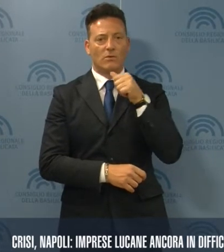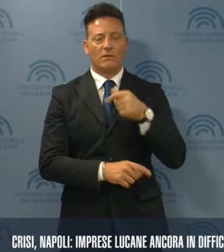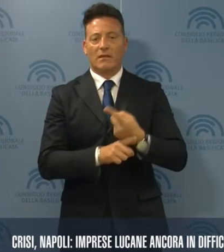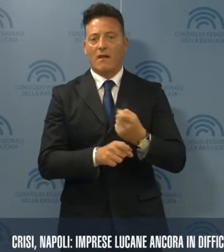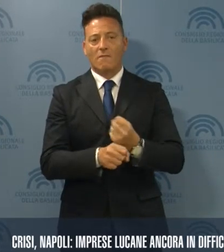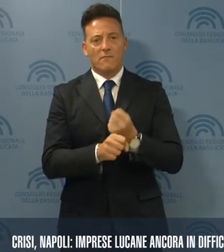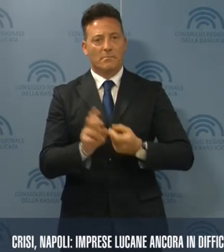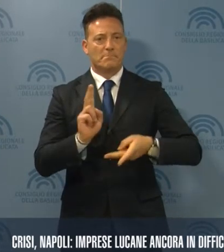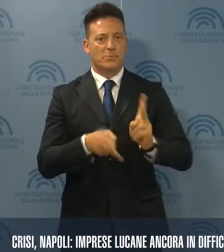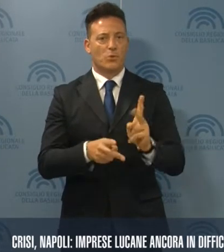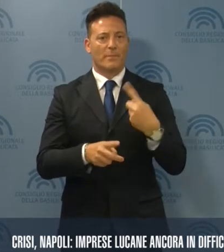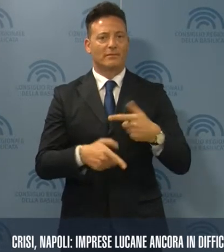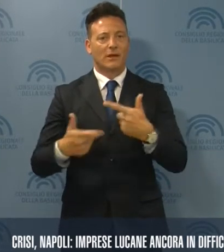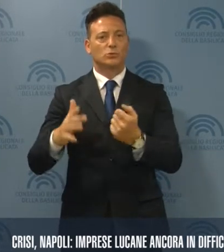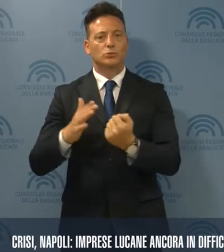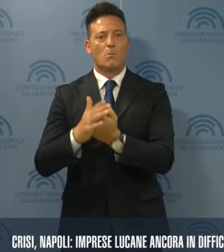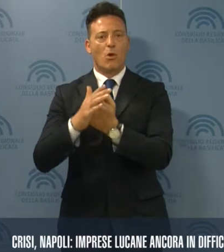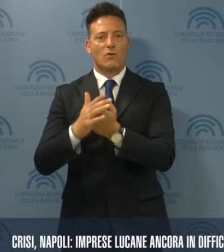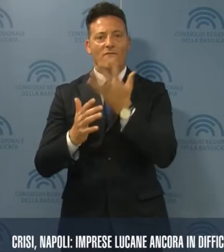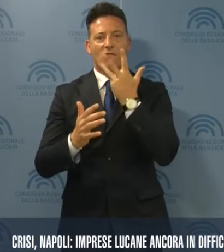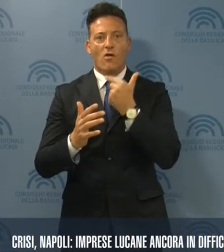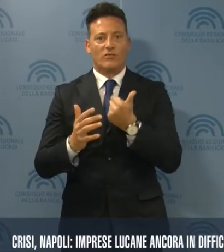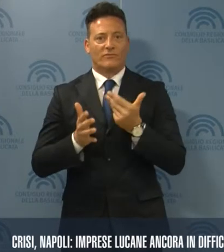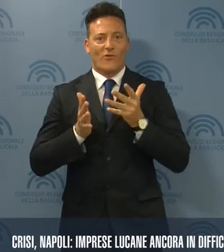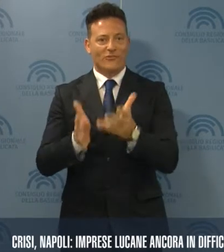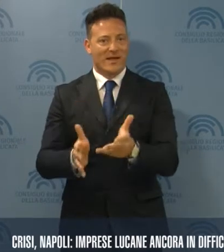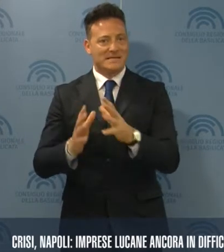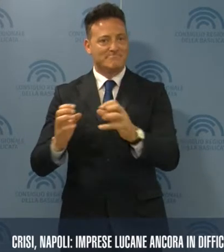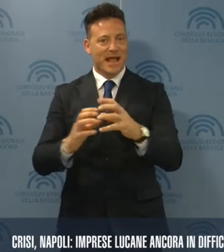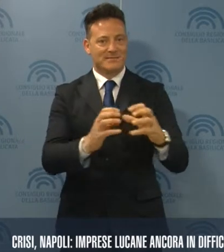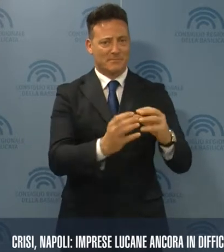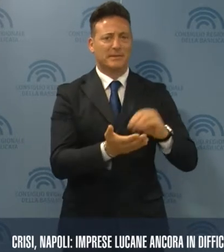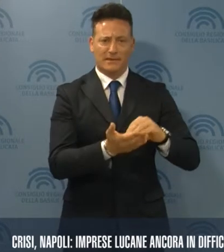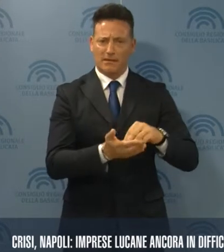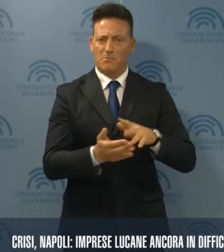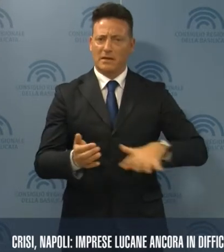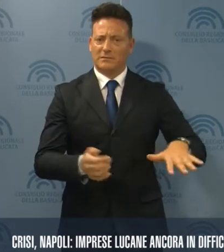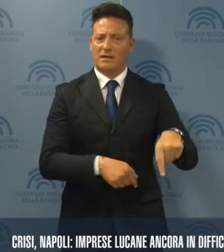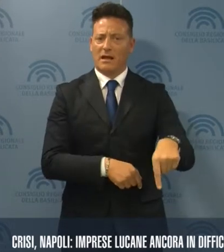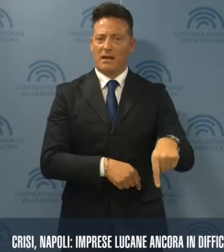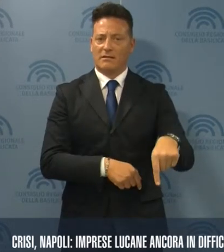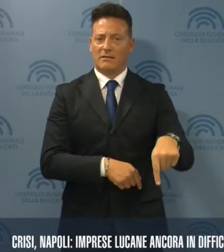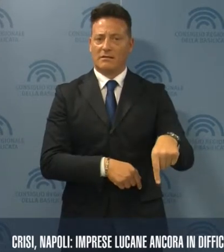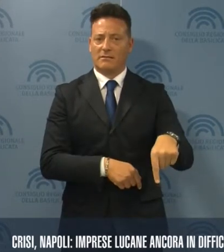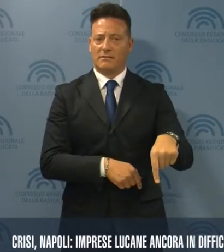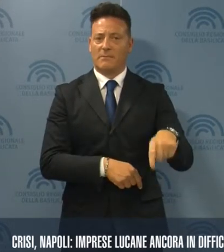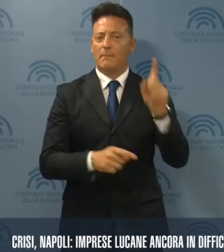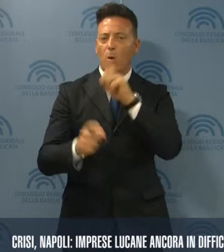più per supportare la voglia di fare impresa presente nella società lucana. Preoccupa in particolare